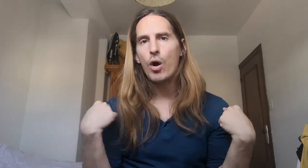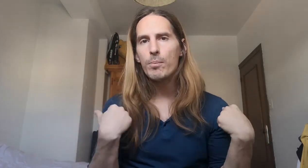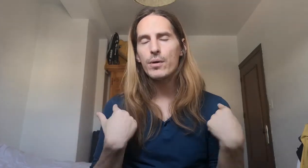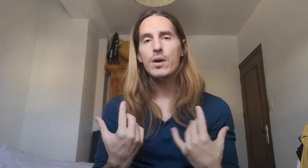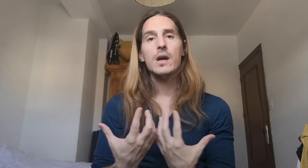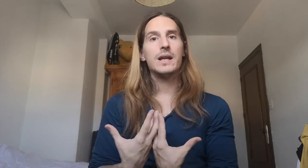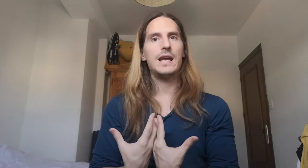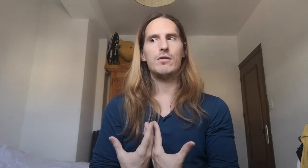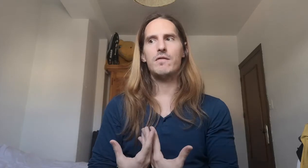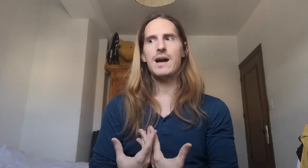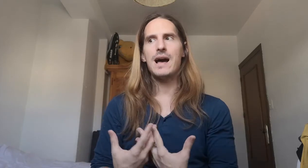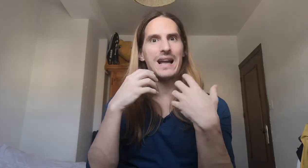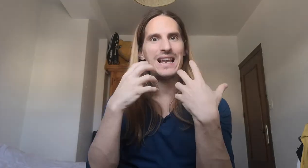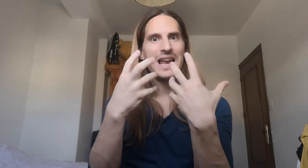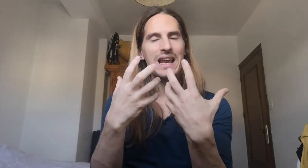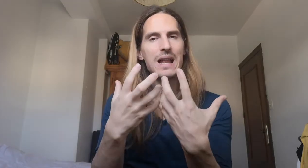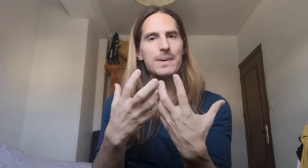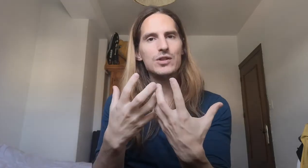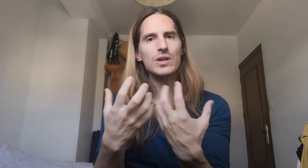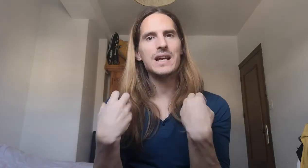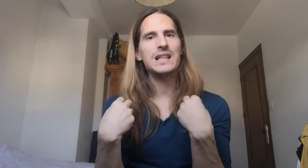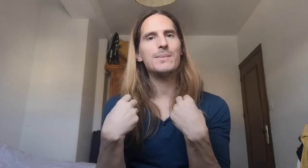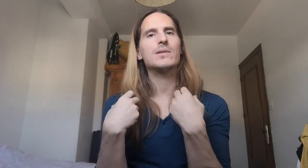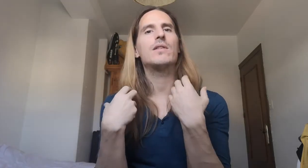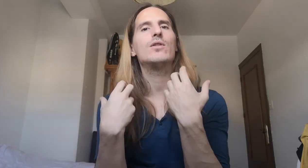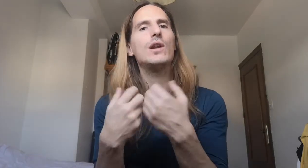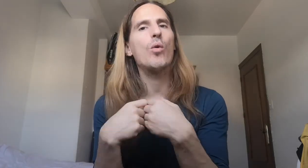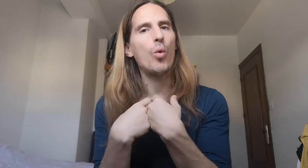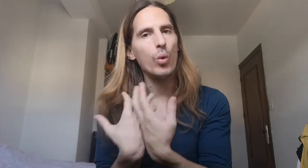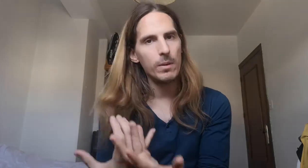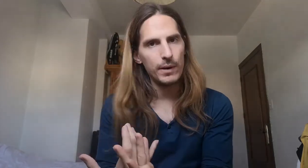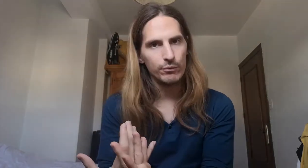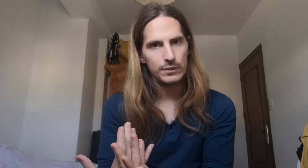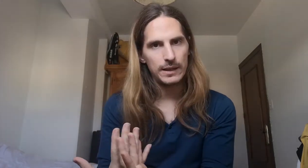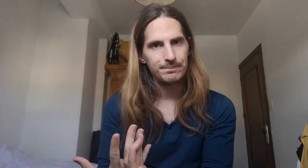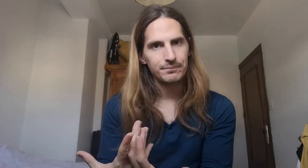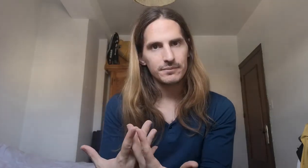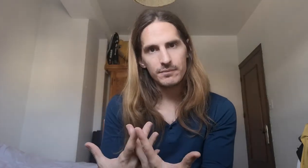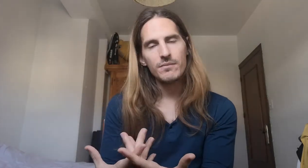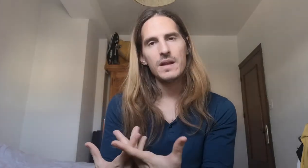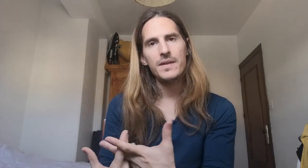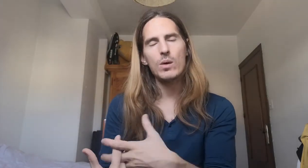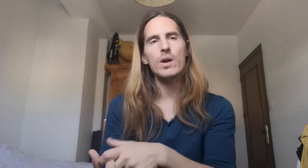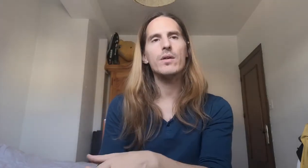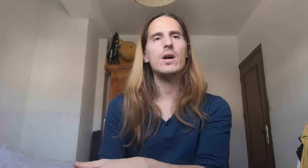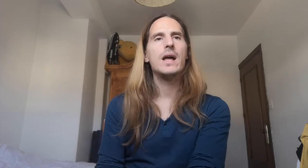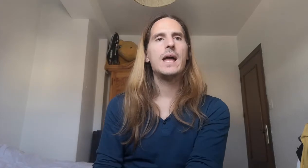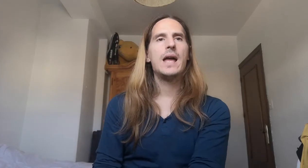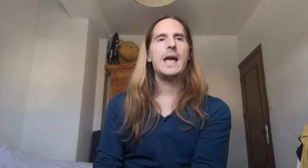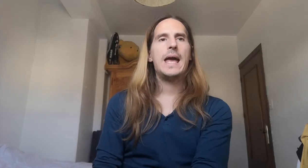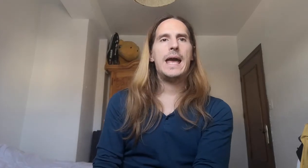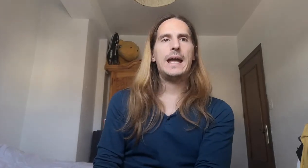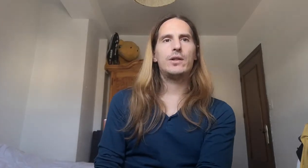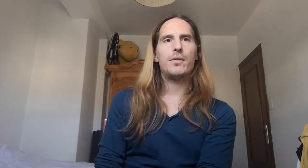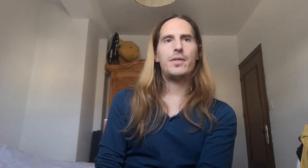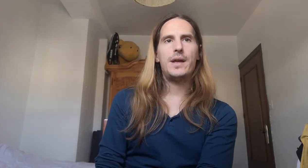hombros que nos va a aclarar a la persona que estamos haciéndole una pregunta. ¿De acuerdo? Entonces,